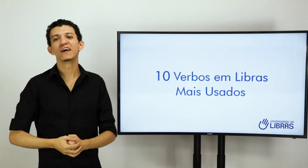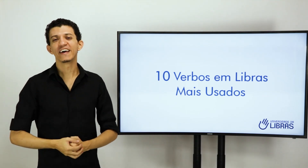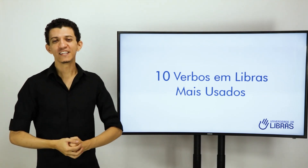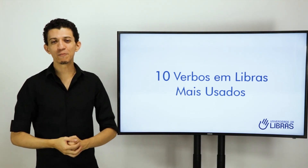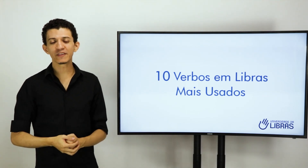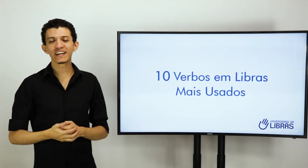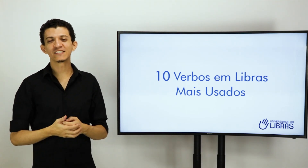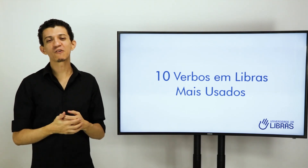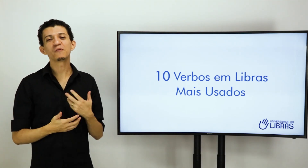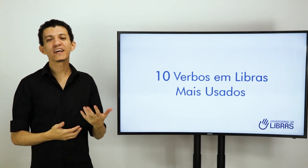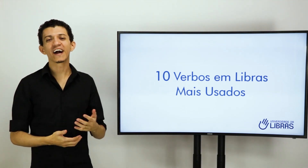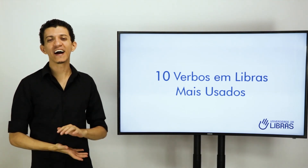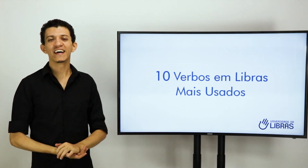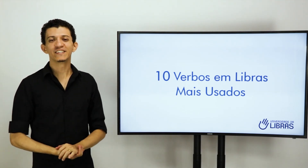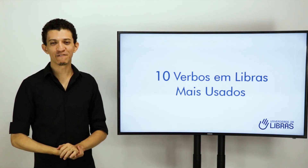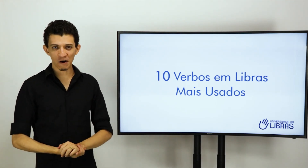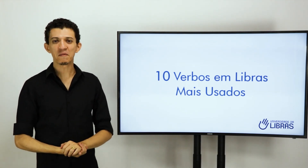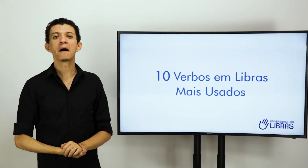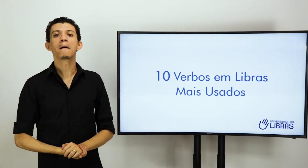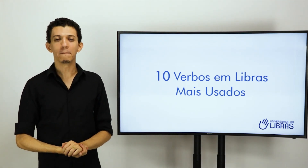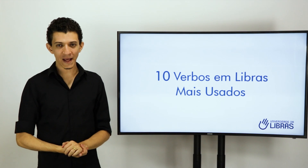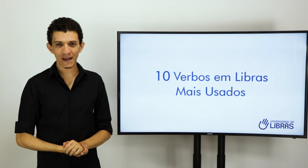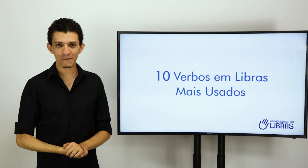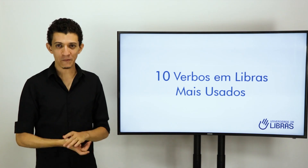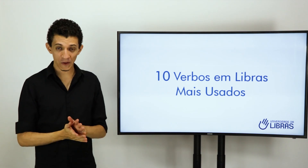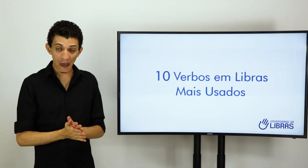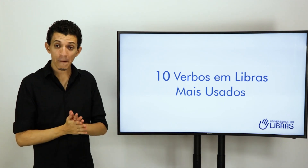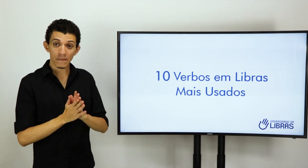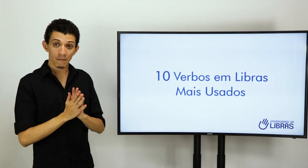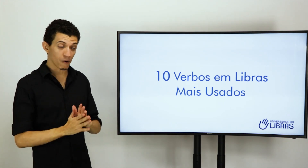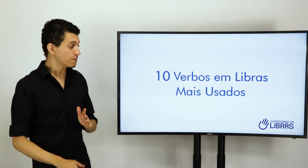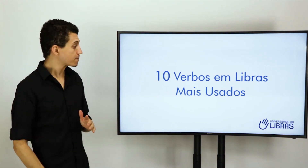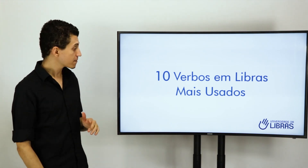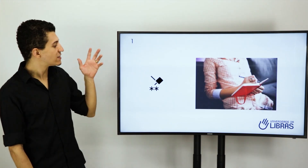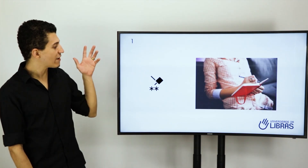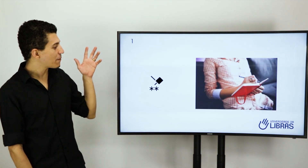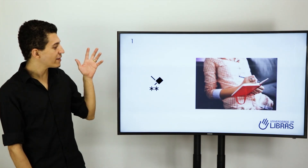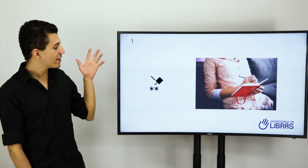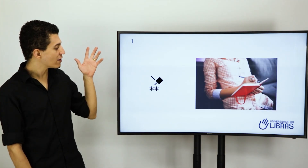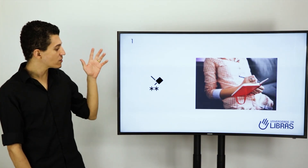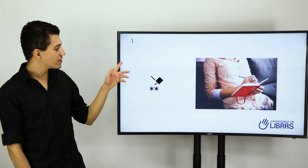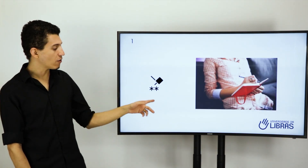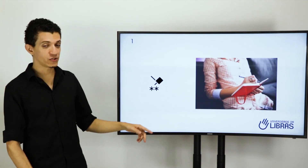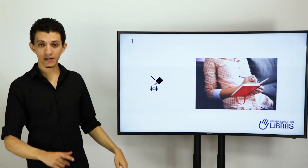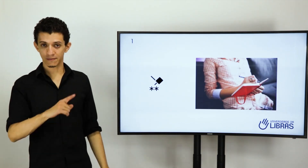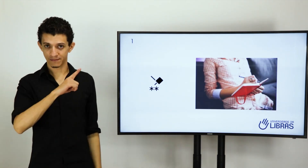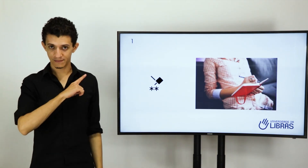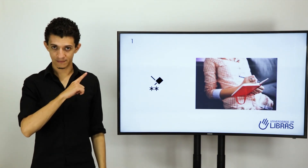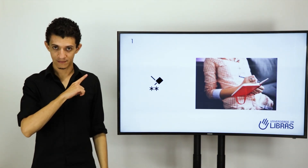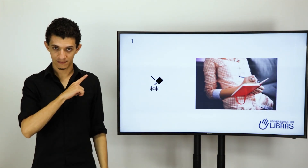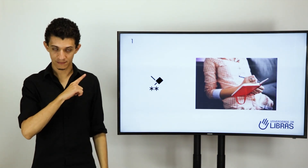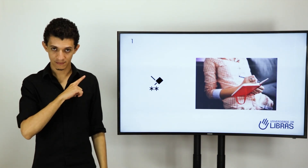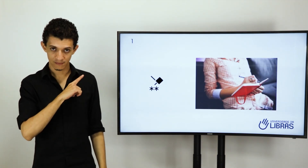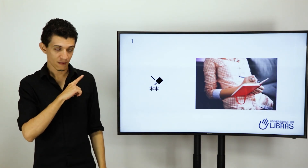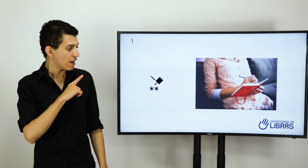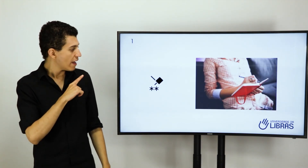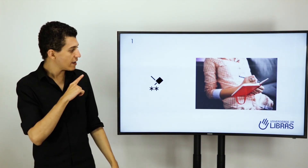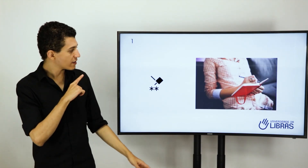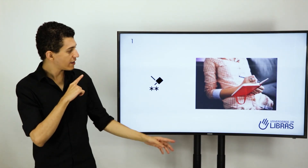de poderem se comunicar de forma plena, ok? Bom, você vai aprender, então, o sinal de... Este aqui